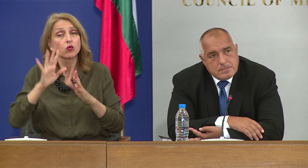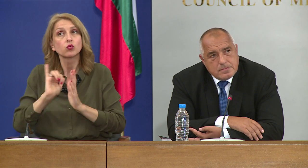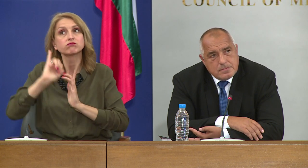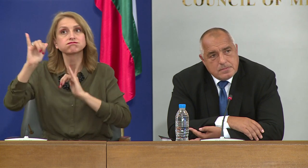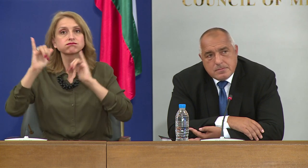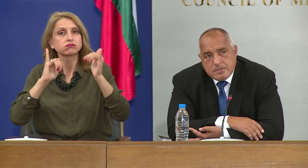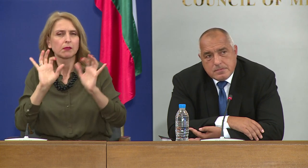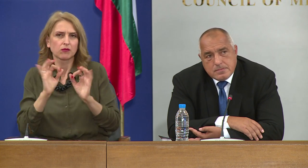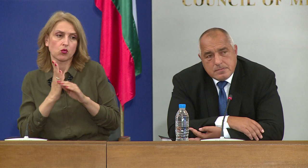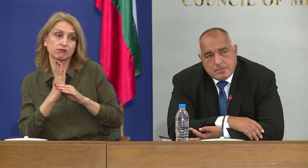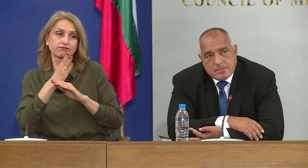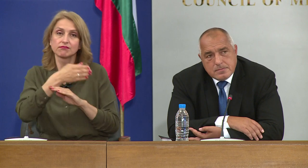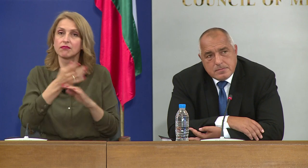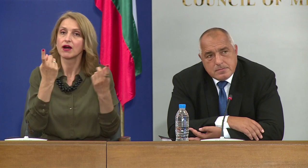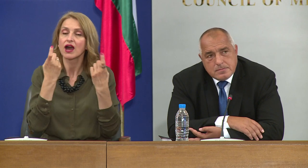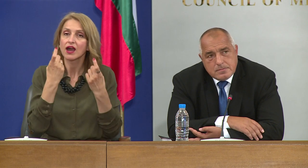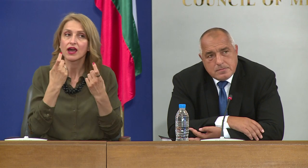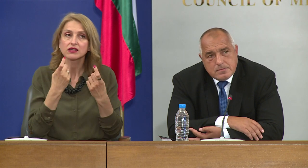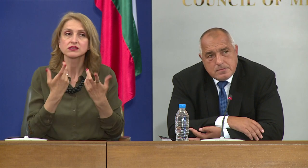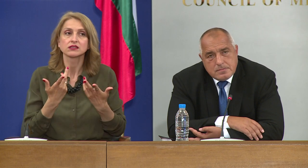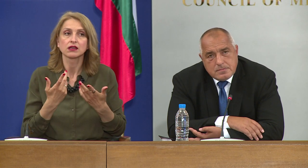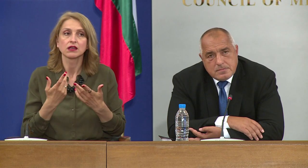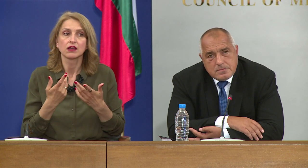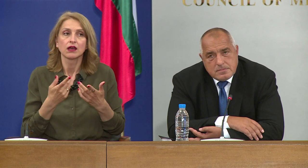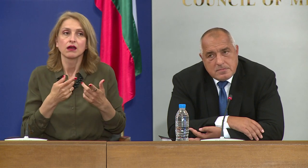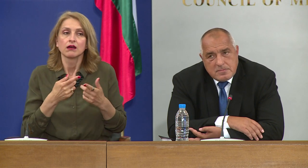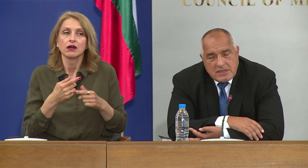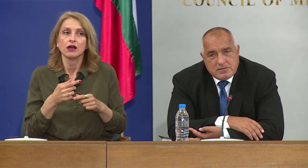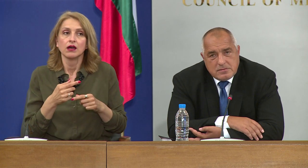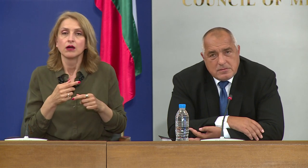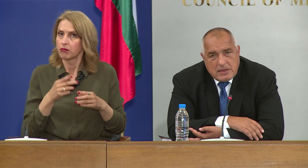може би Гърция предвидували теният брой на заразените за ден?